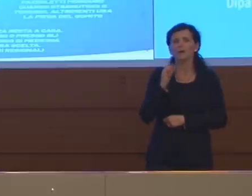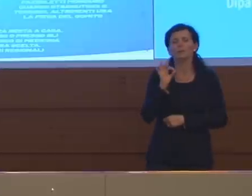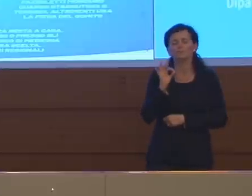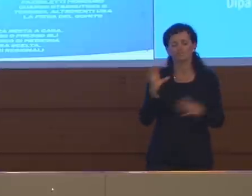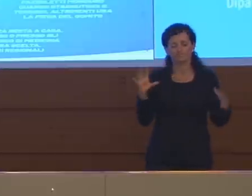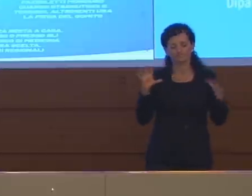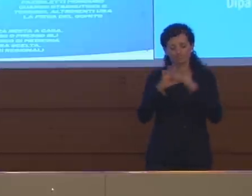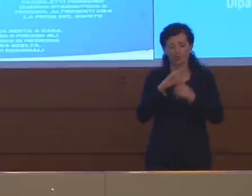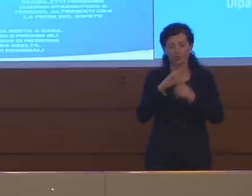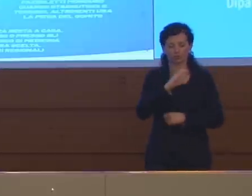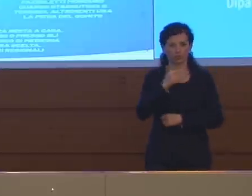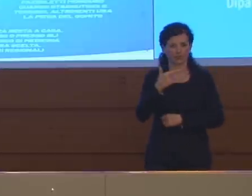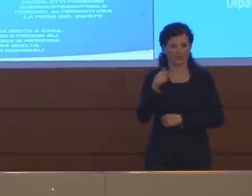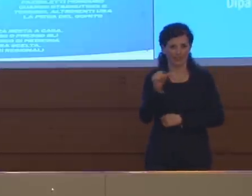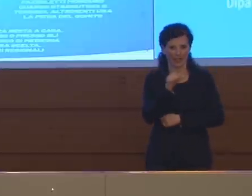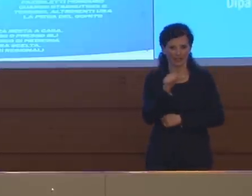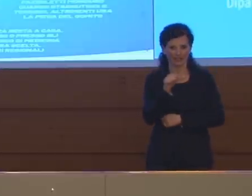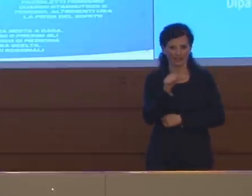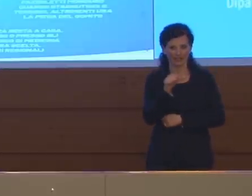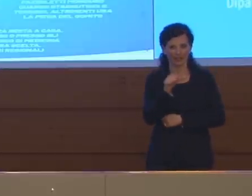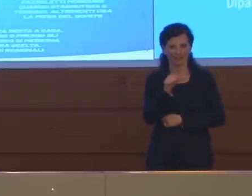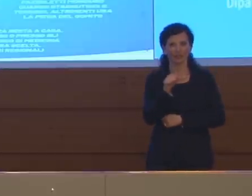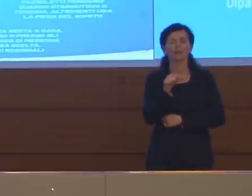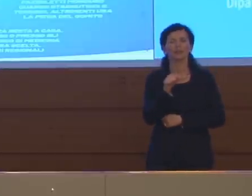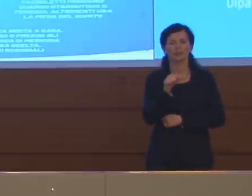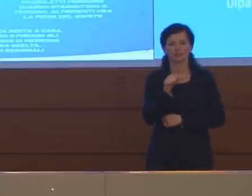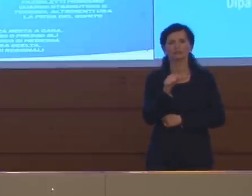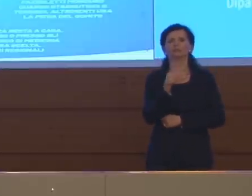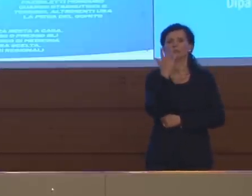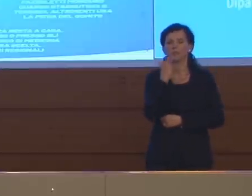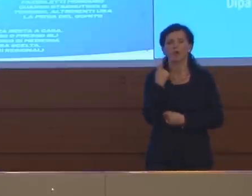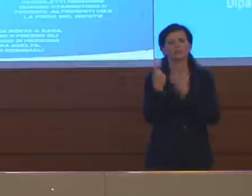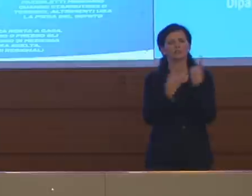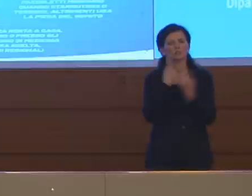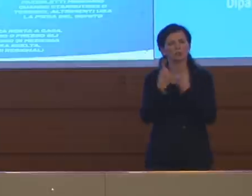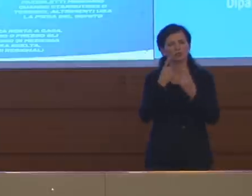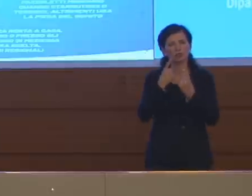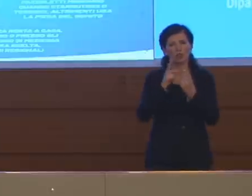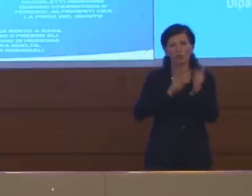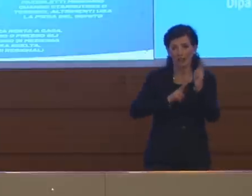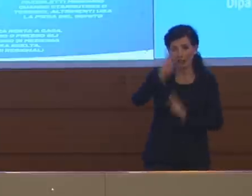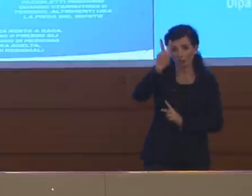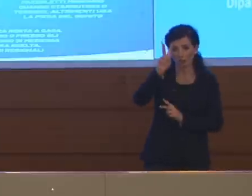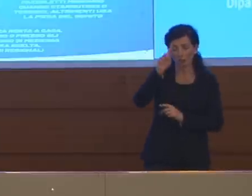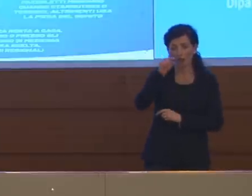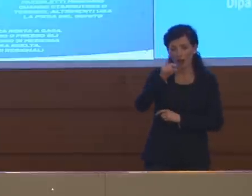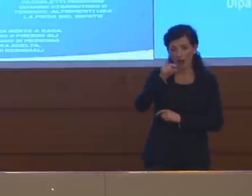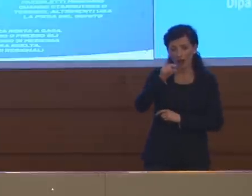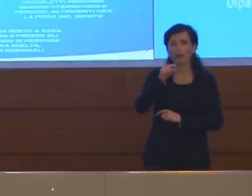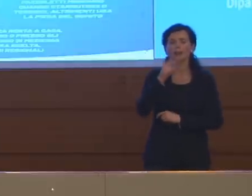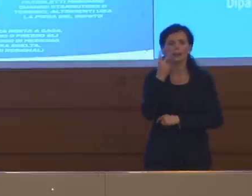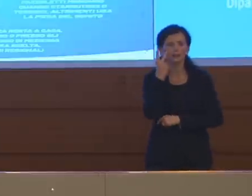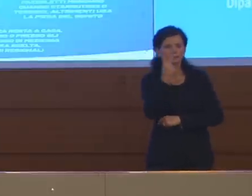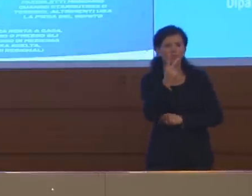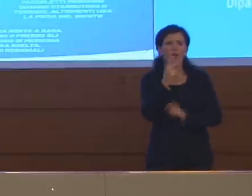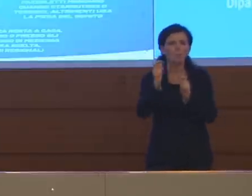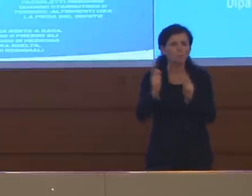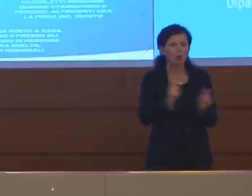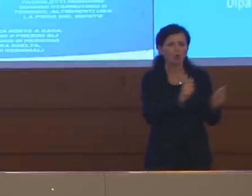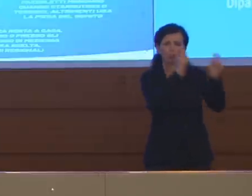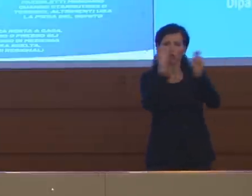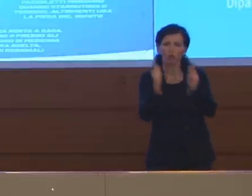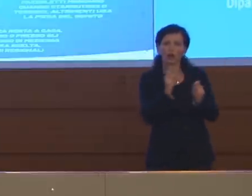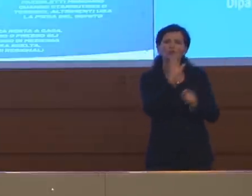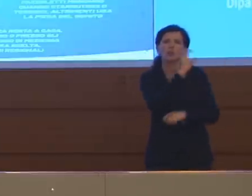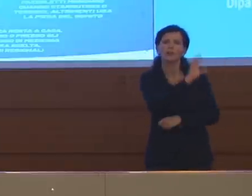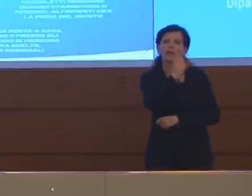uno scenario nazionale che poi si declina con monitoraggi regionali. Tanto più andremo verso uno